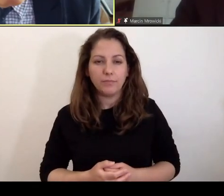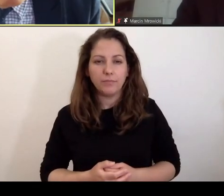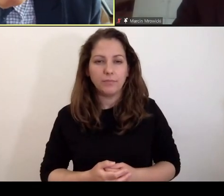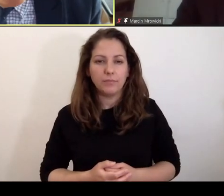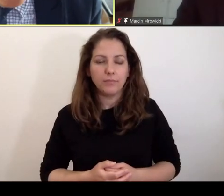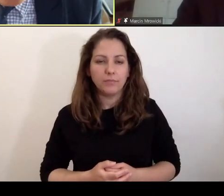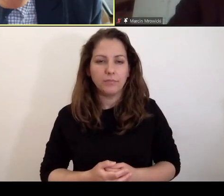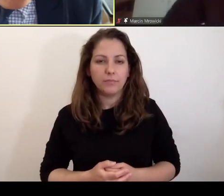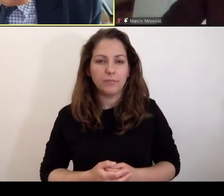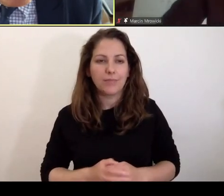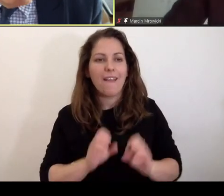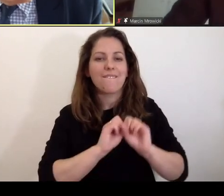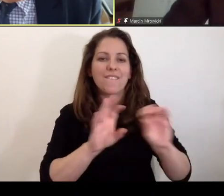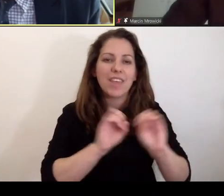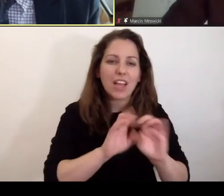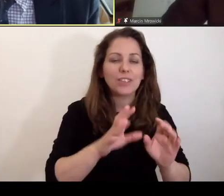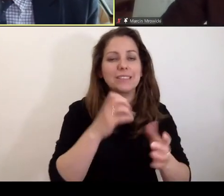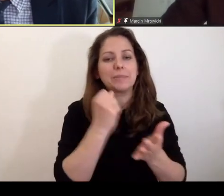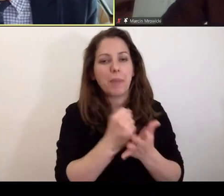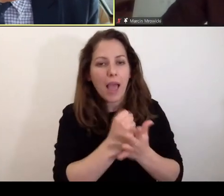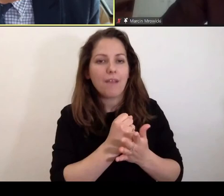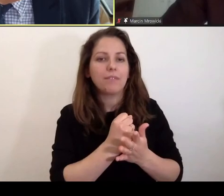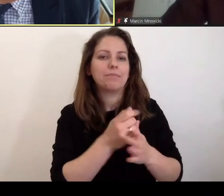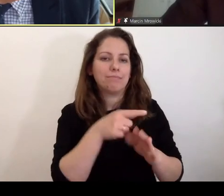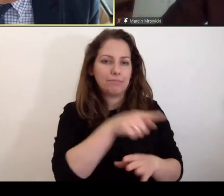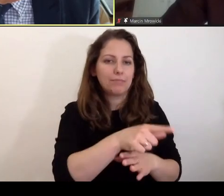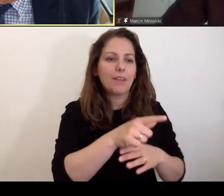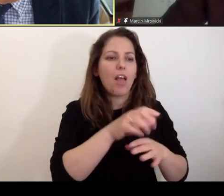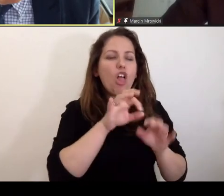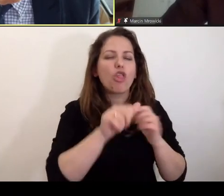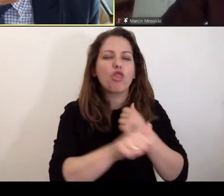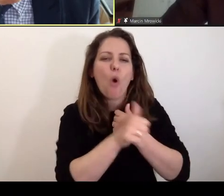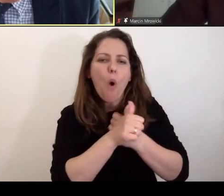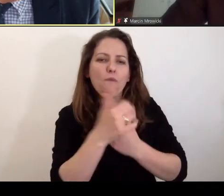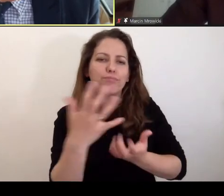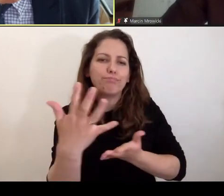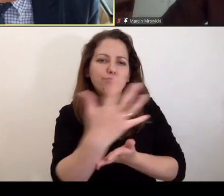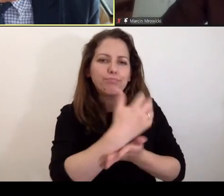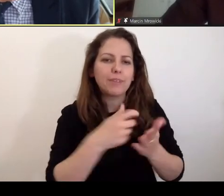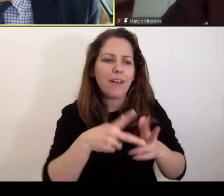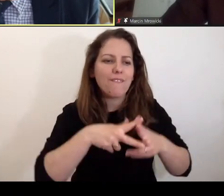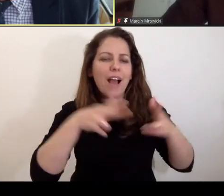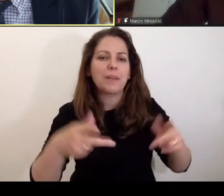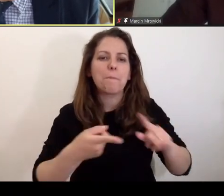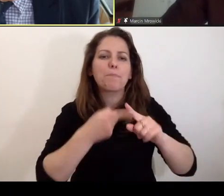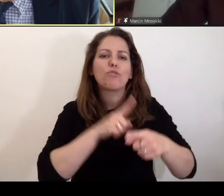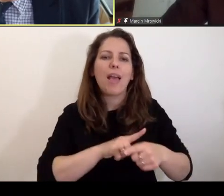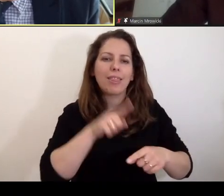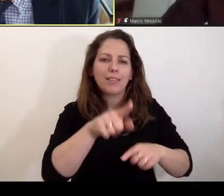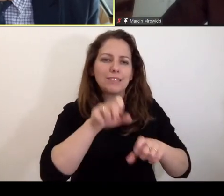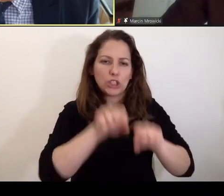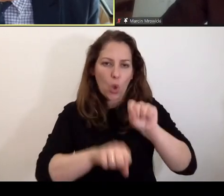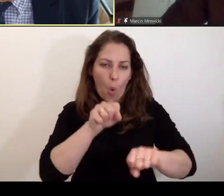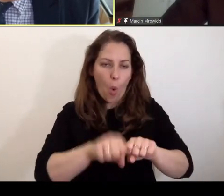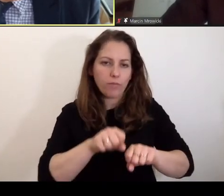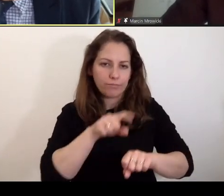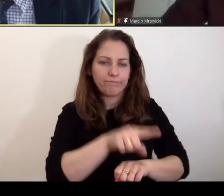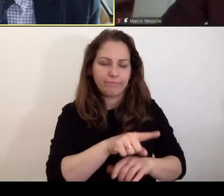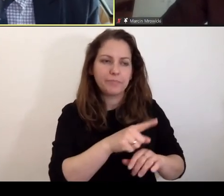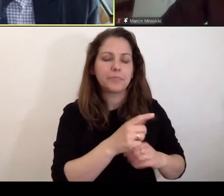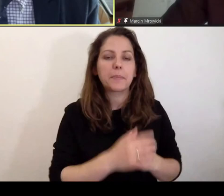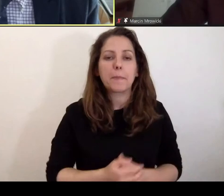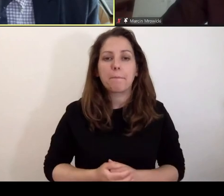wyjaśniania sprawy, czy zgromadzenia dowodów w fazie przedsądowej jest ktoś inny.